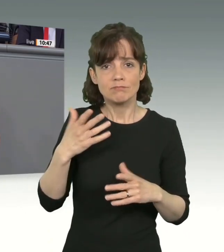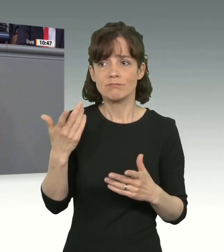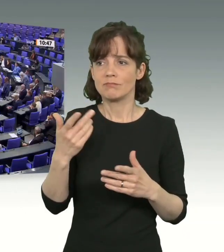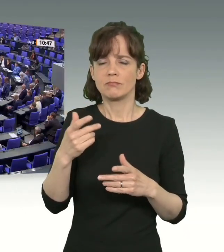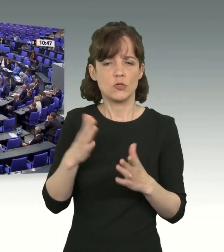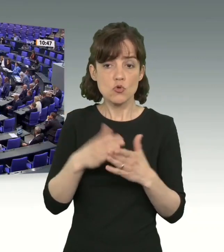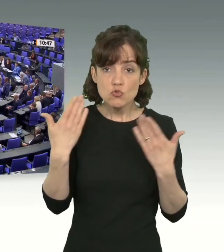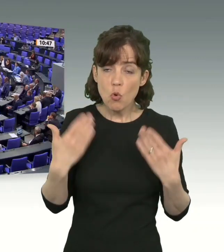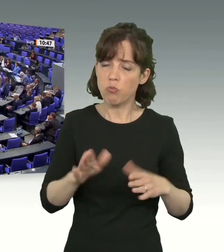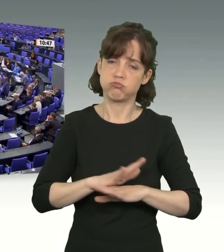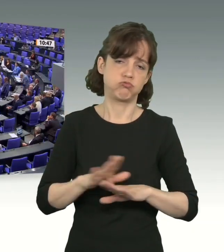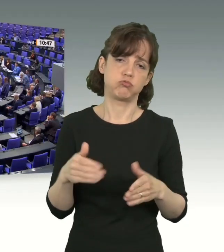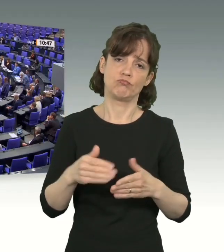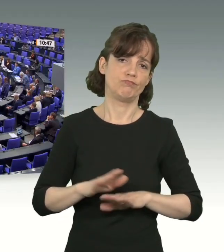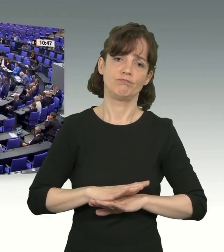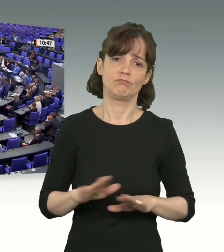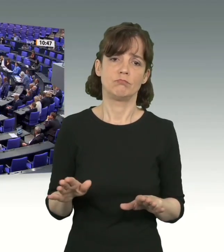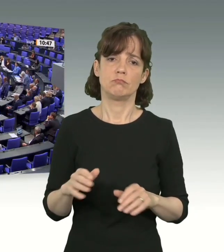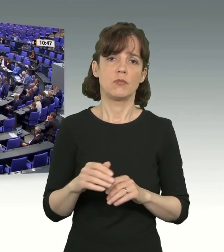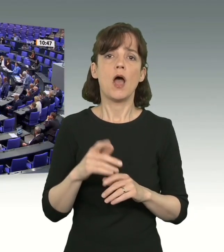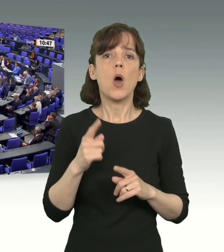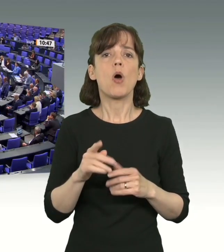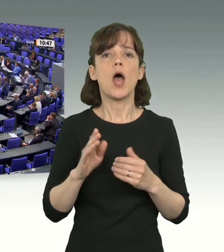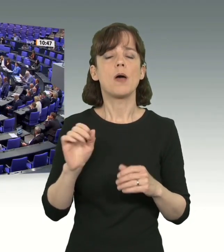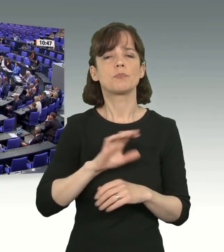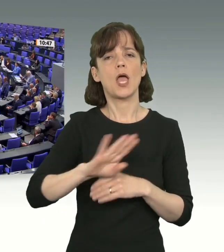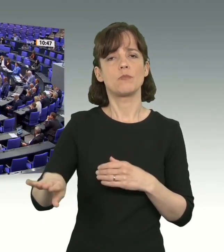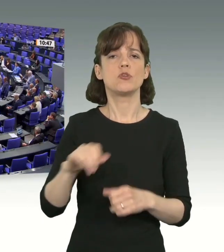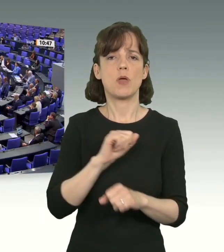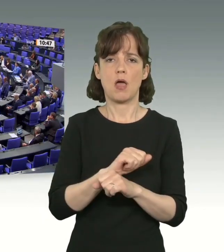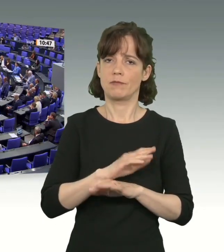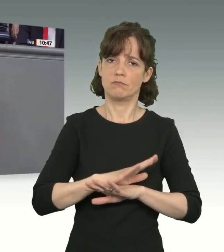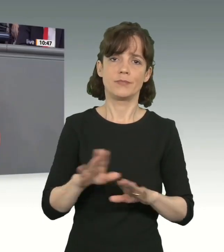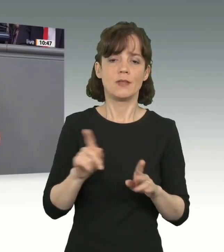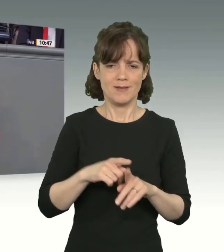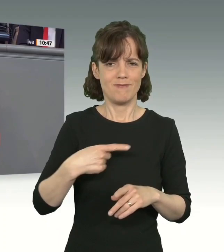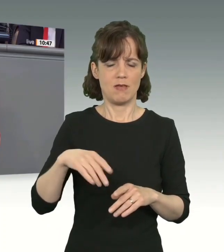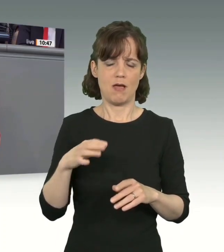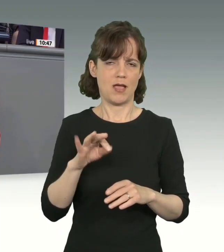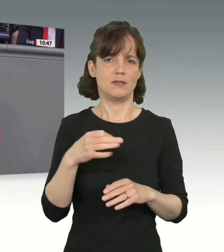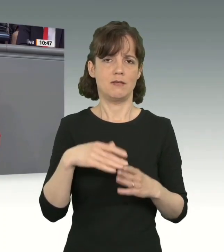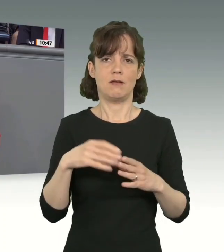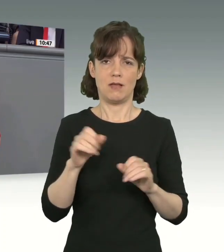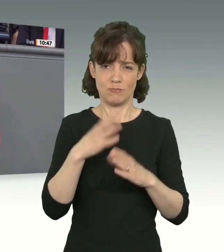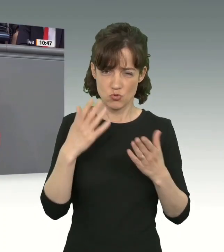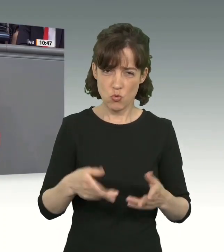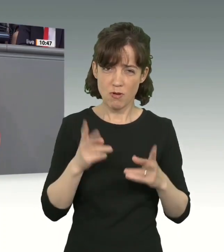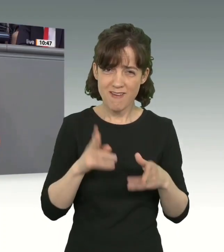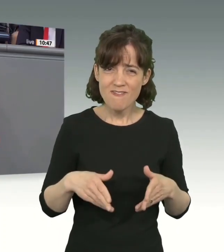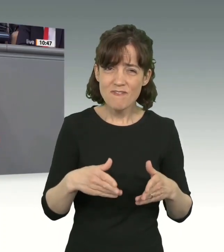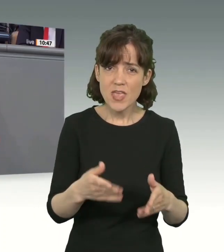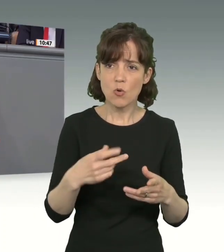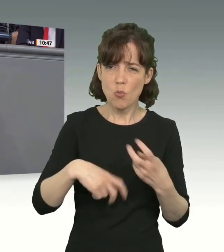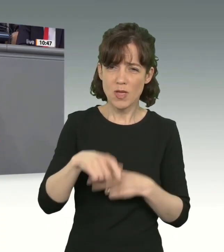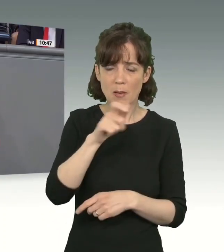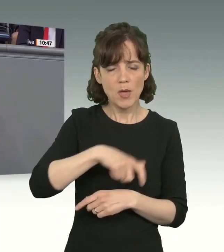wir auch das Konstrukt der Abschiebung und Abschiebehaft verurteilen. Und da sind wir die Einzigen, die hier mal grundsätzlich darüber sprechen, ob das der richtige Weg ist, wie man